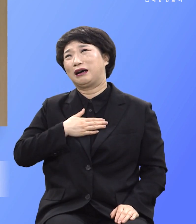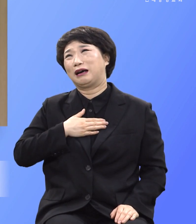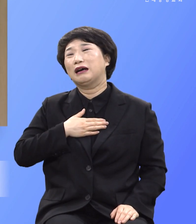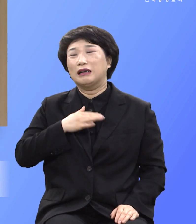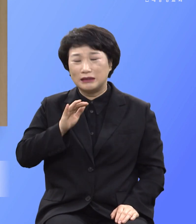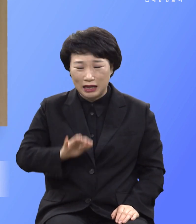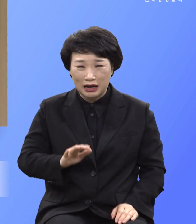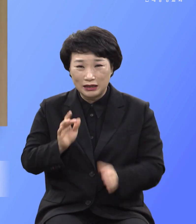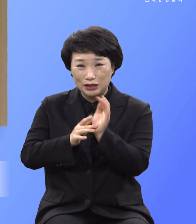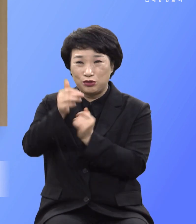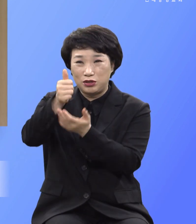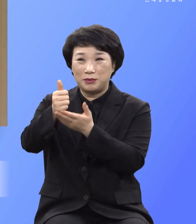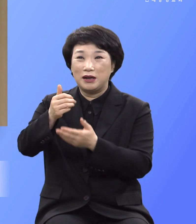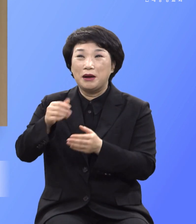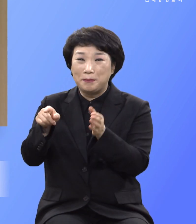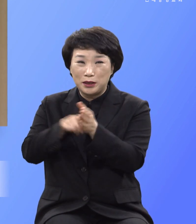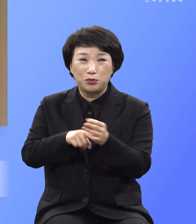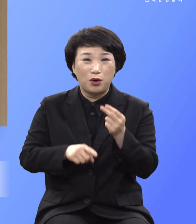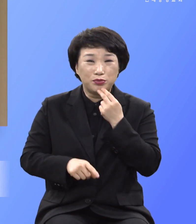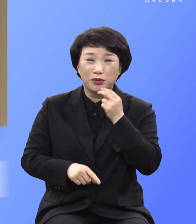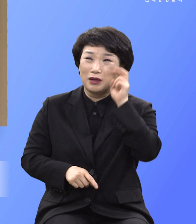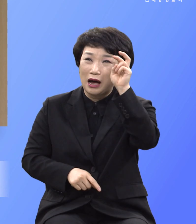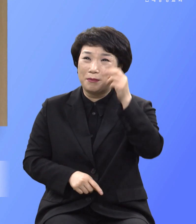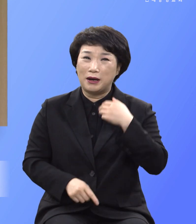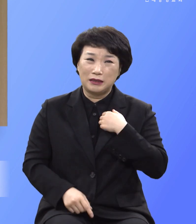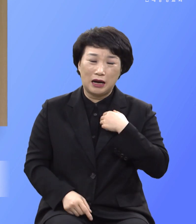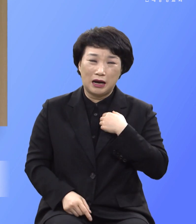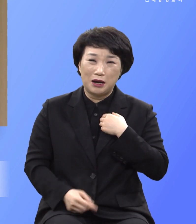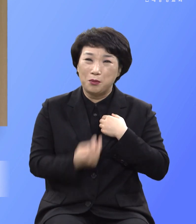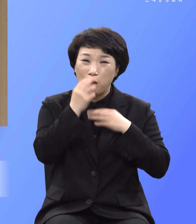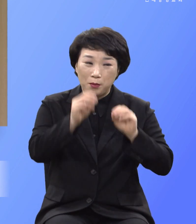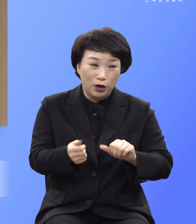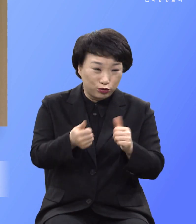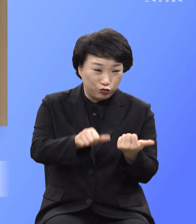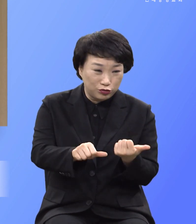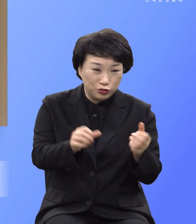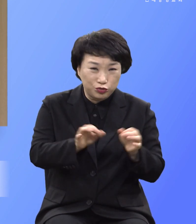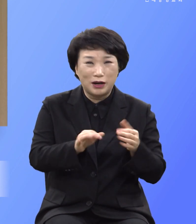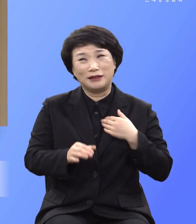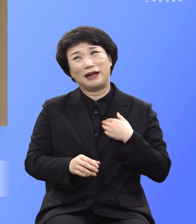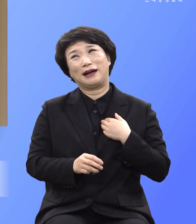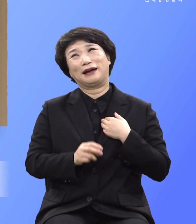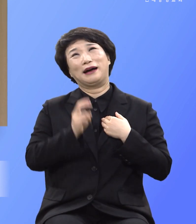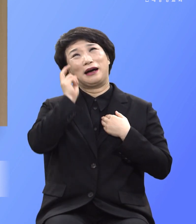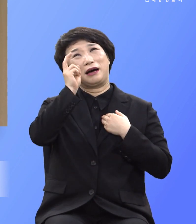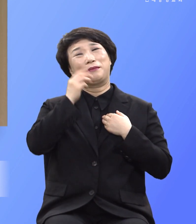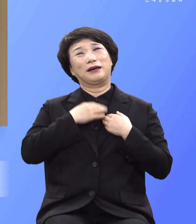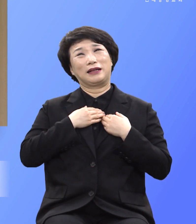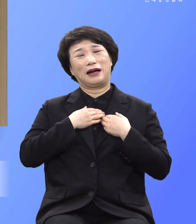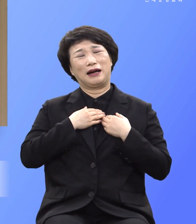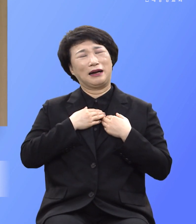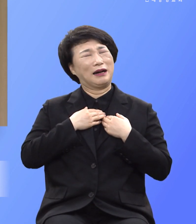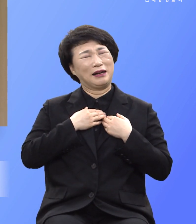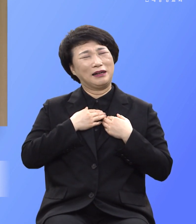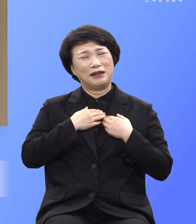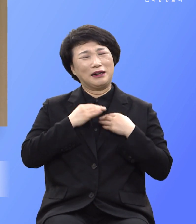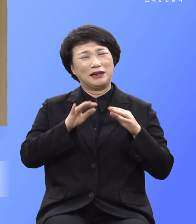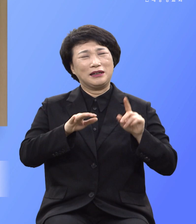예수를 안 믿었더라면 내 목숨이 끝나는 순간에 1초도 견딜 수